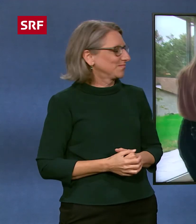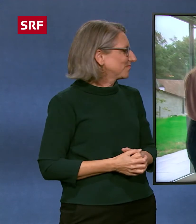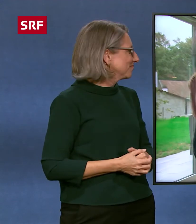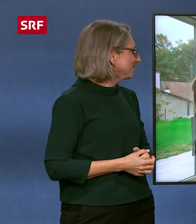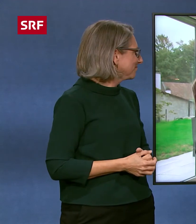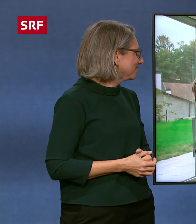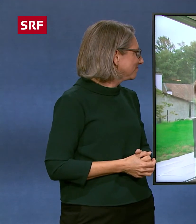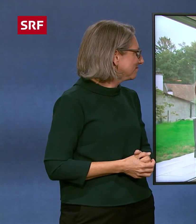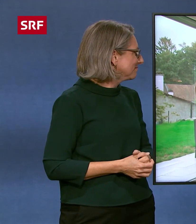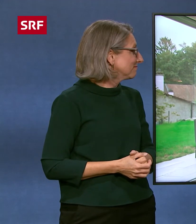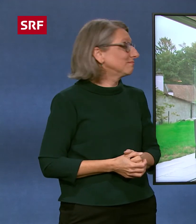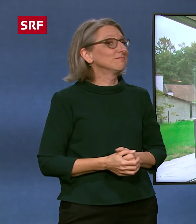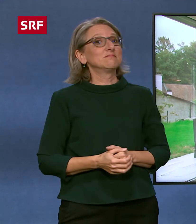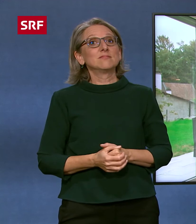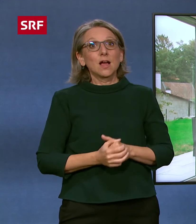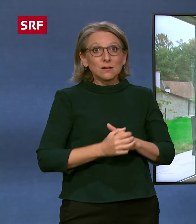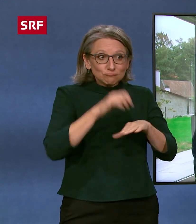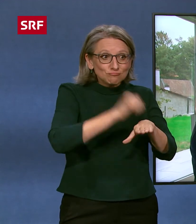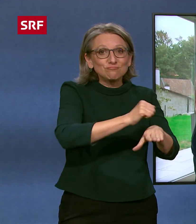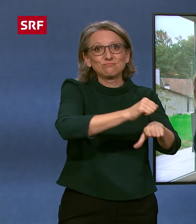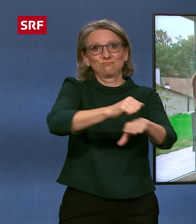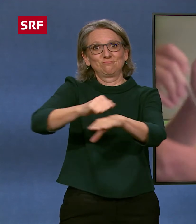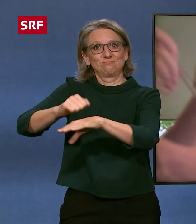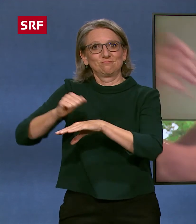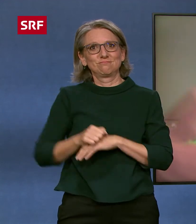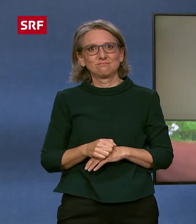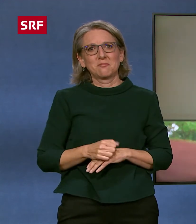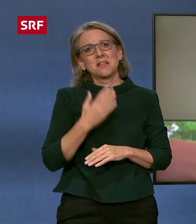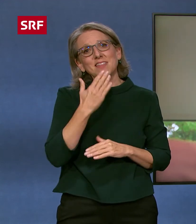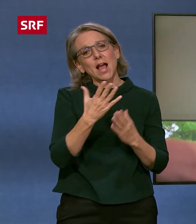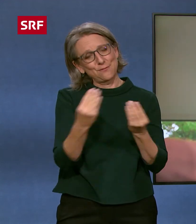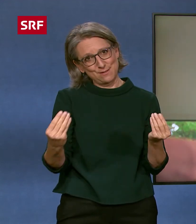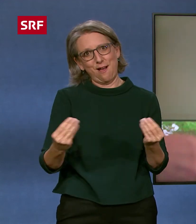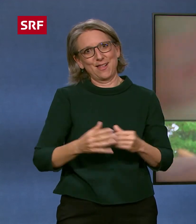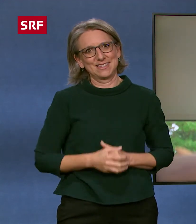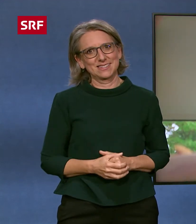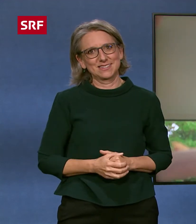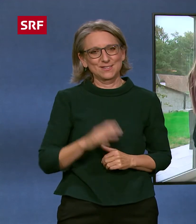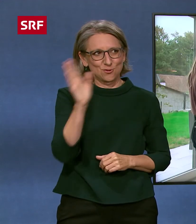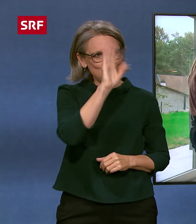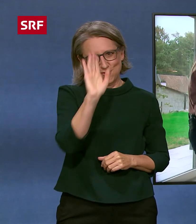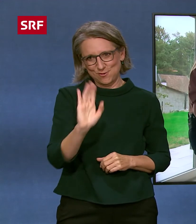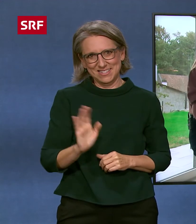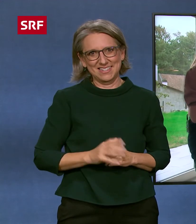Dann wünsche ich euch einen guten Appetit und danke vielmals. Tschüss! Tschüss! Genau!